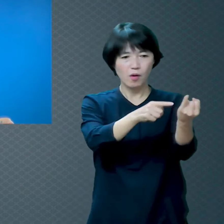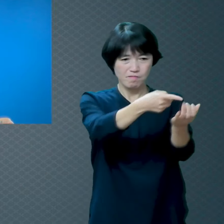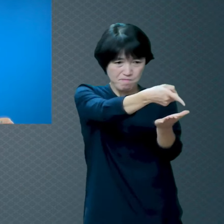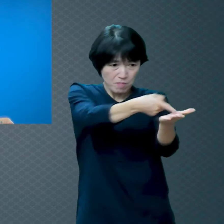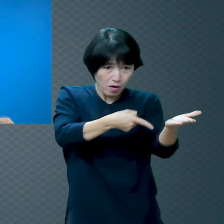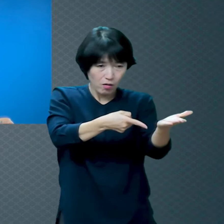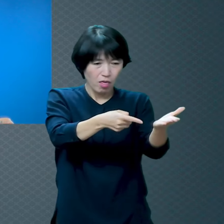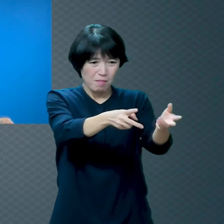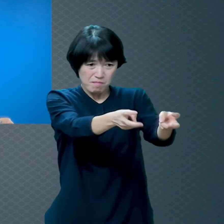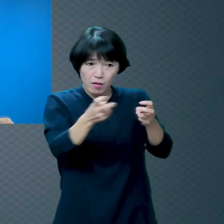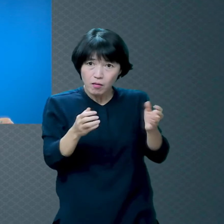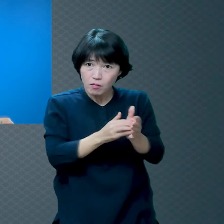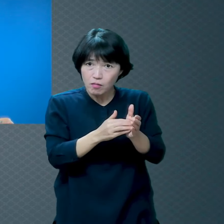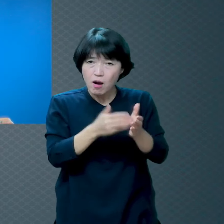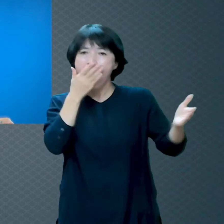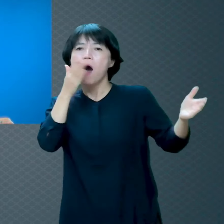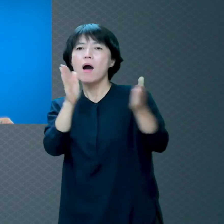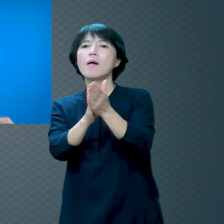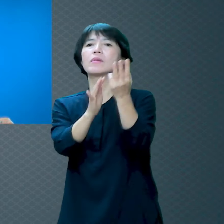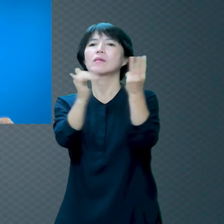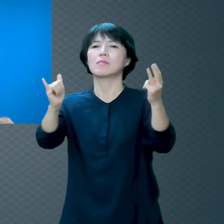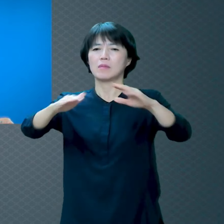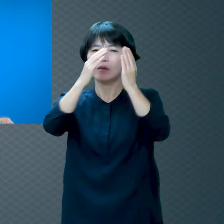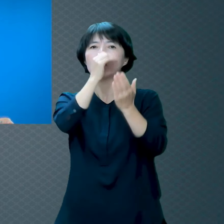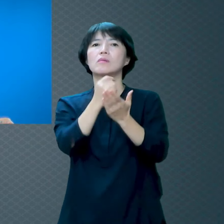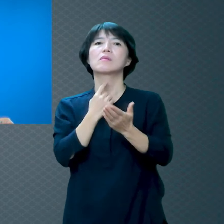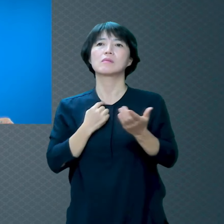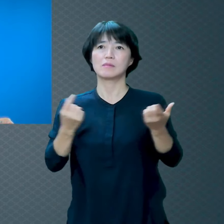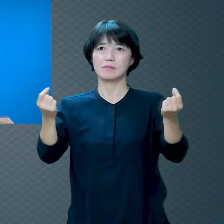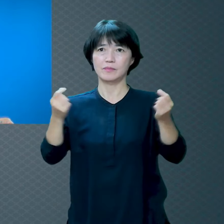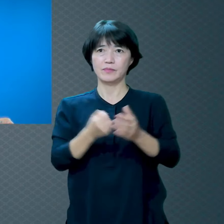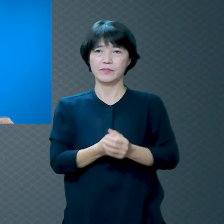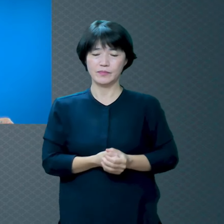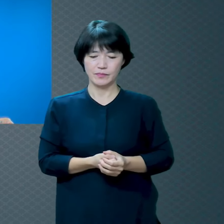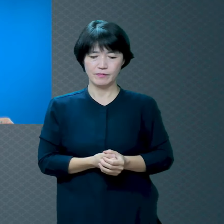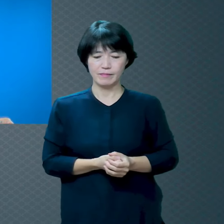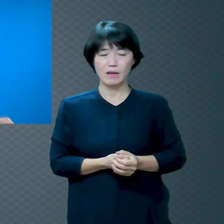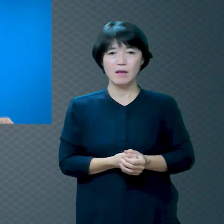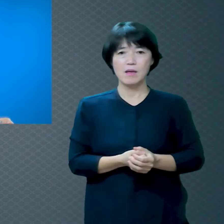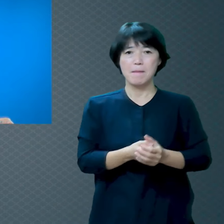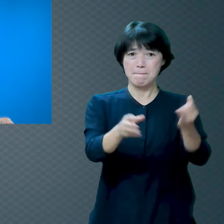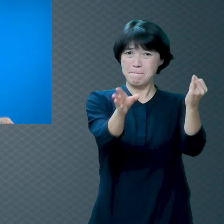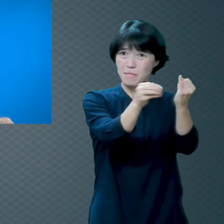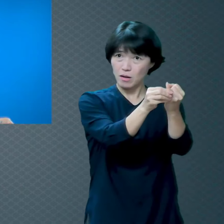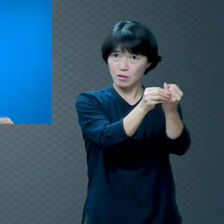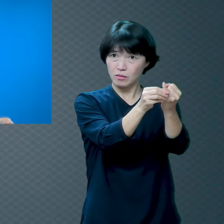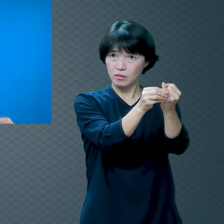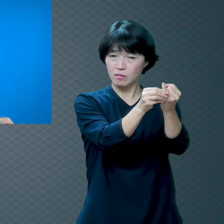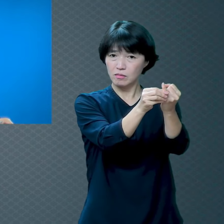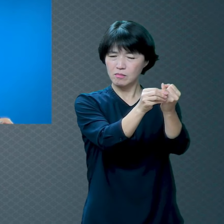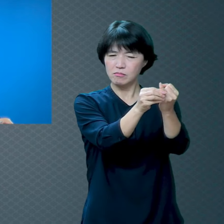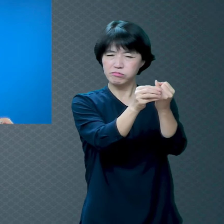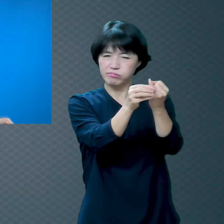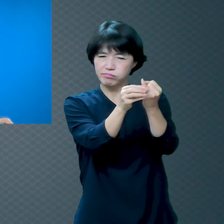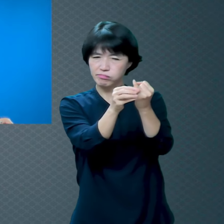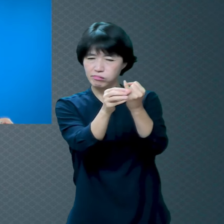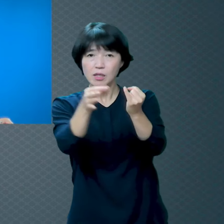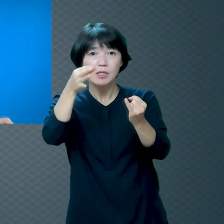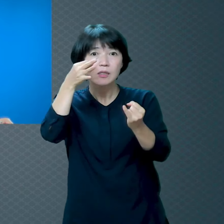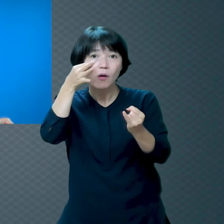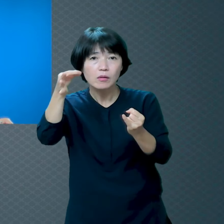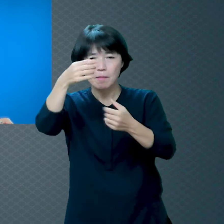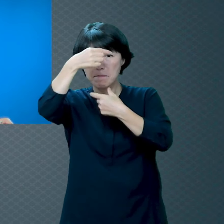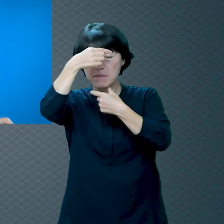정상적으로 살아갈 거 아니에요 사람 죽인 겁니다 낙태 수술이 이게